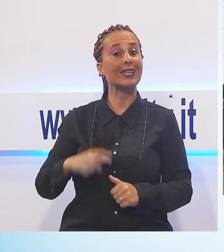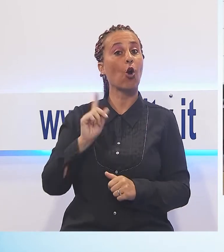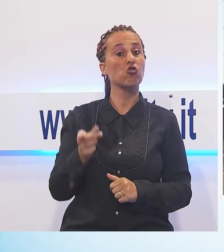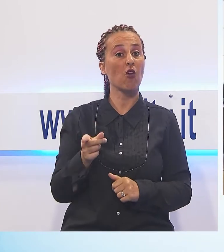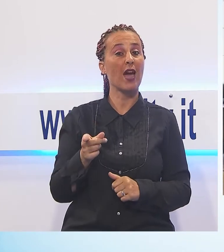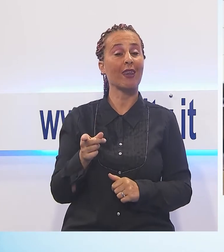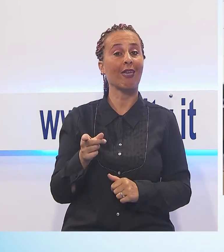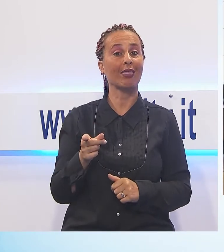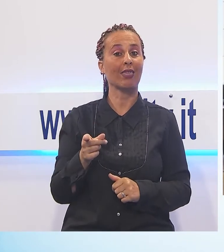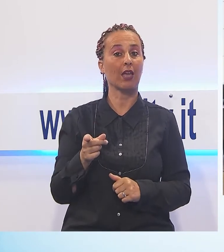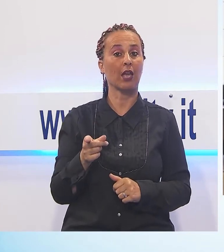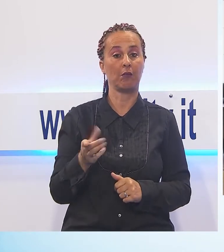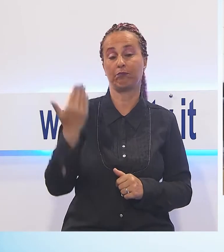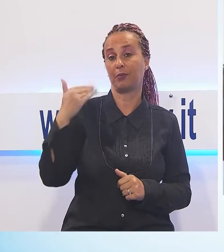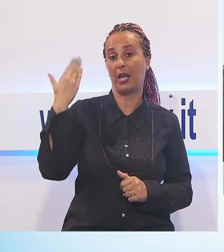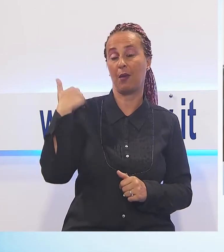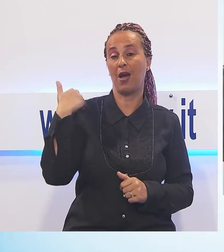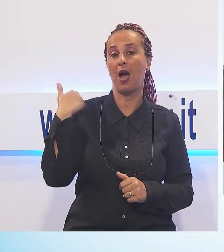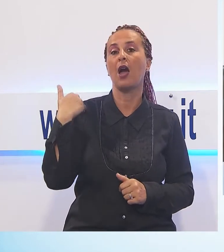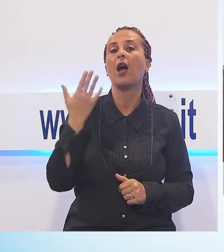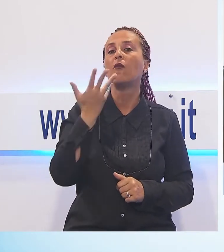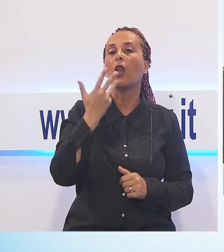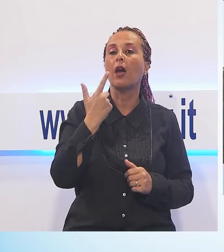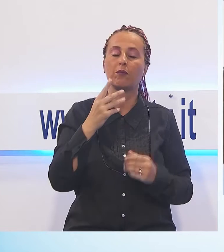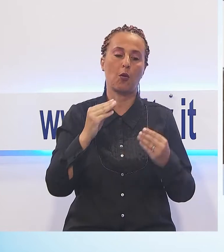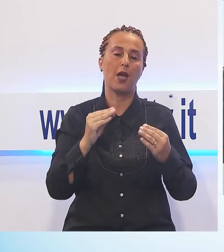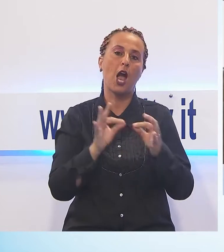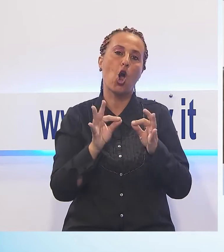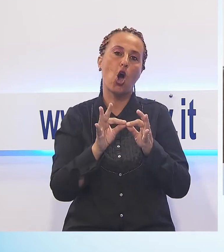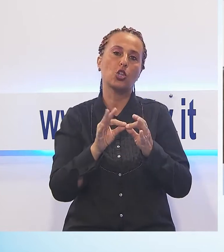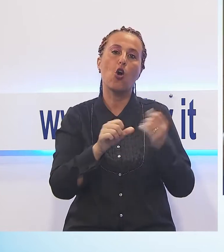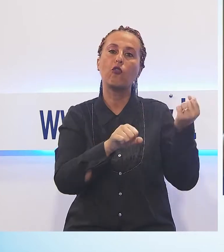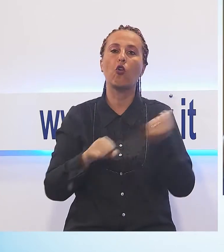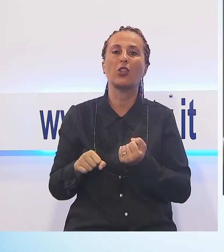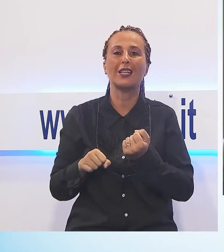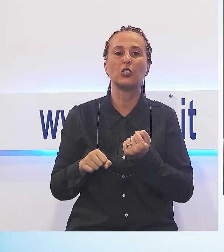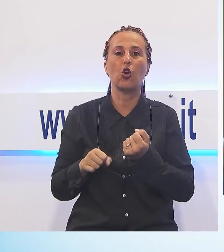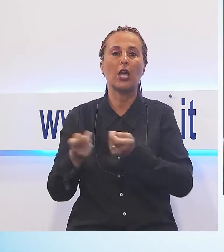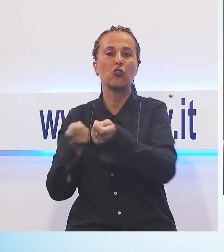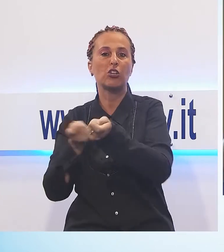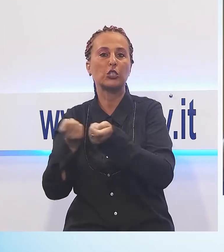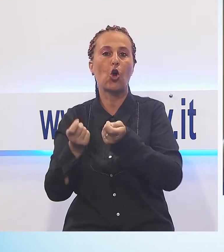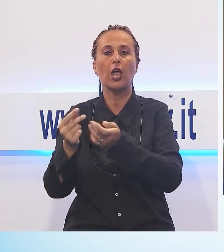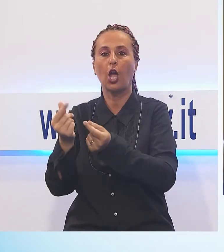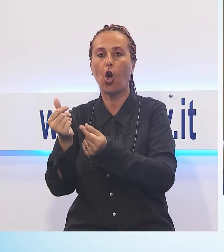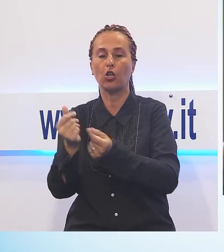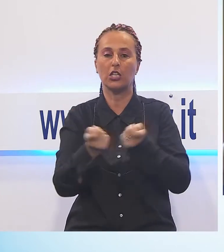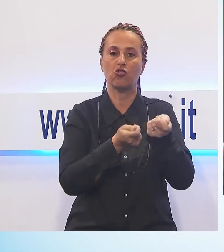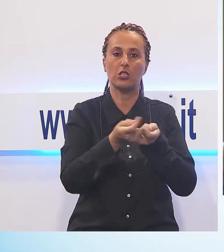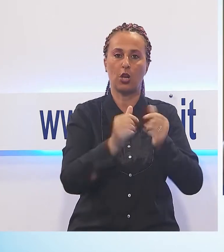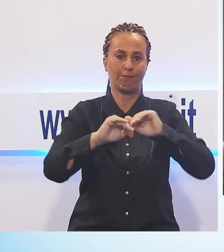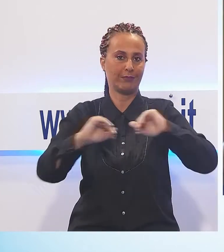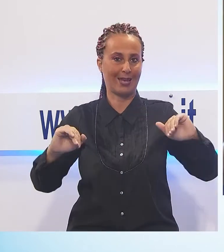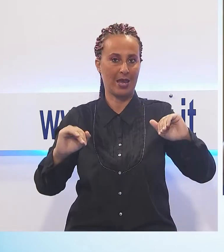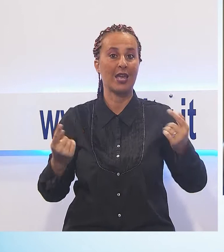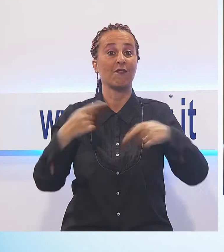chiesto alla Fondazione Autonomia Economica dal Comune, ha annunciato oggi che l'amministrazione, visto il risanamento dei conti della Versiliana, tornerà a erogare